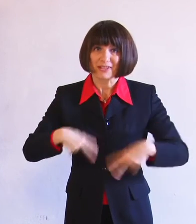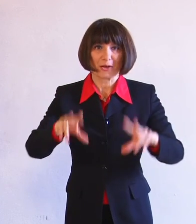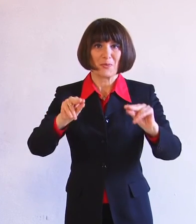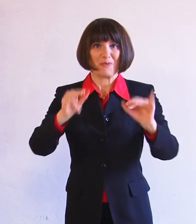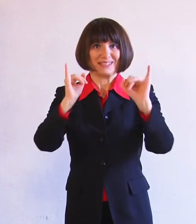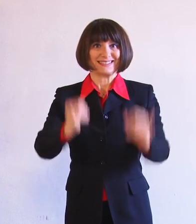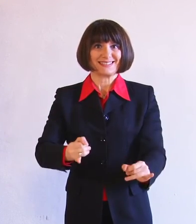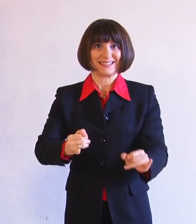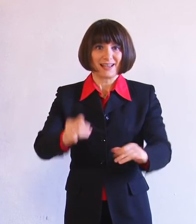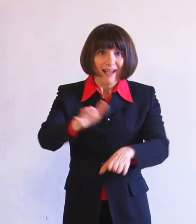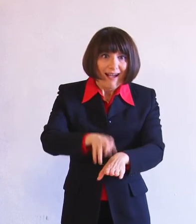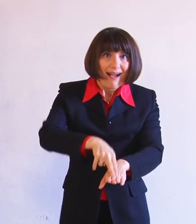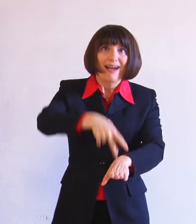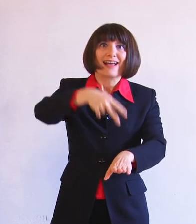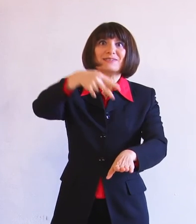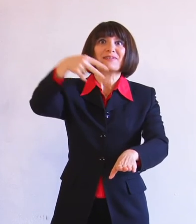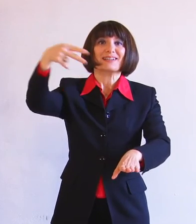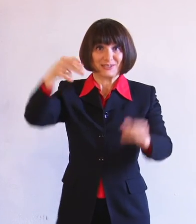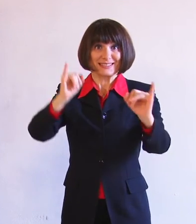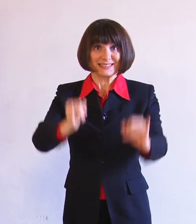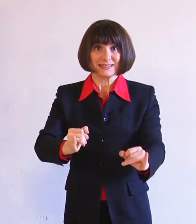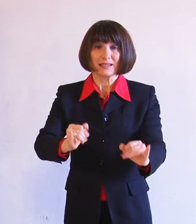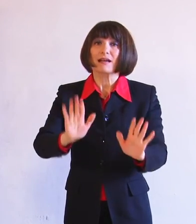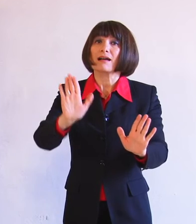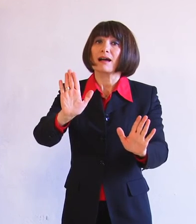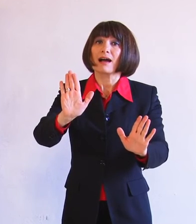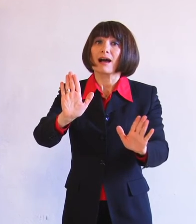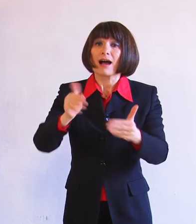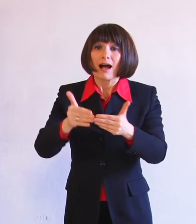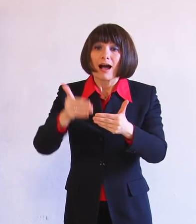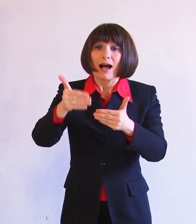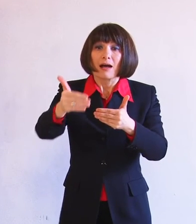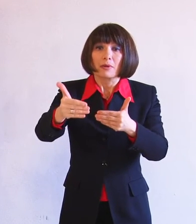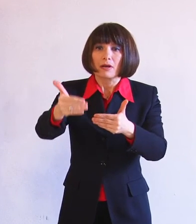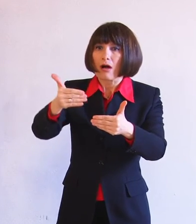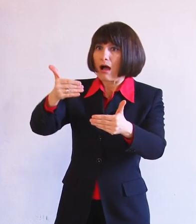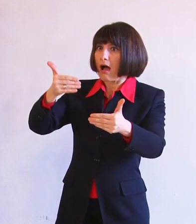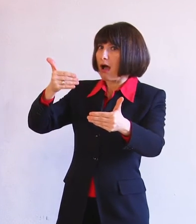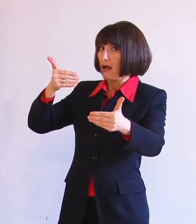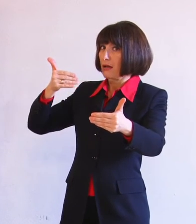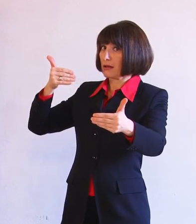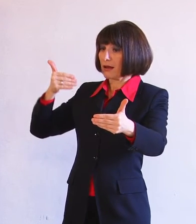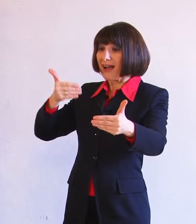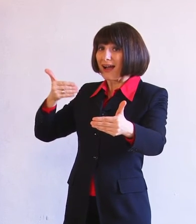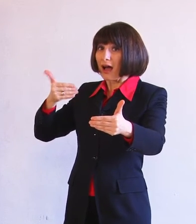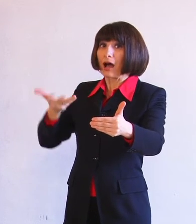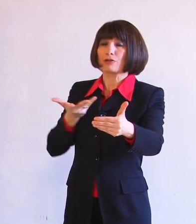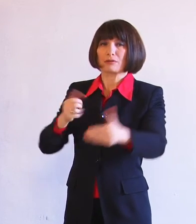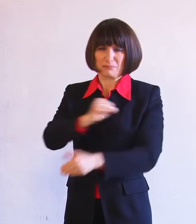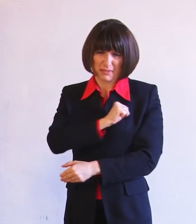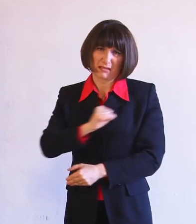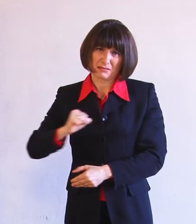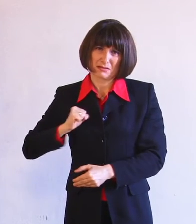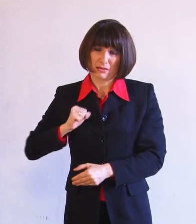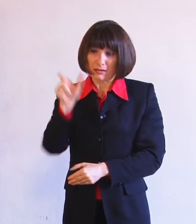risurrezione, ma il cammino parte da lontano e attraversa la passione, quella del